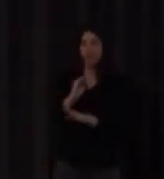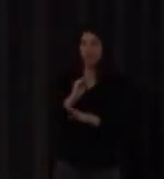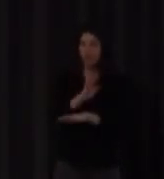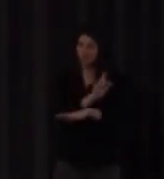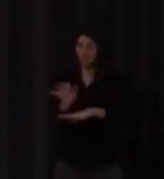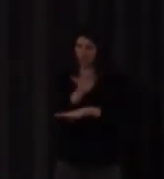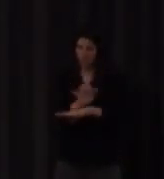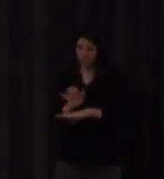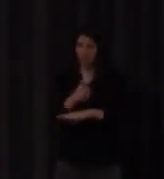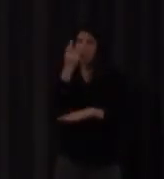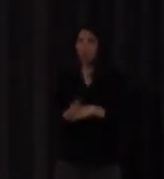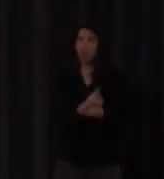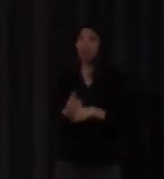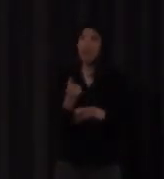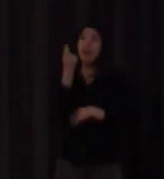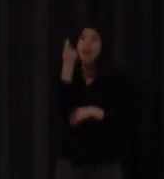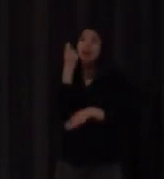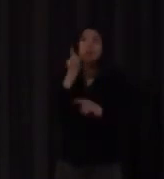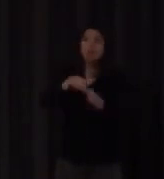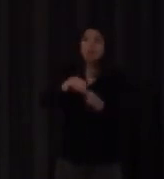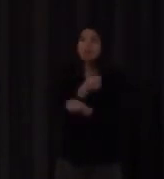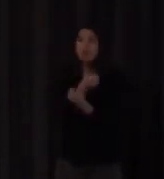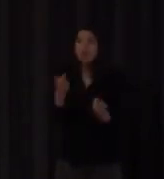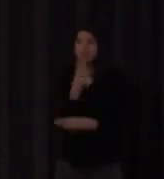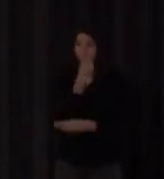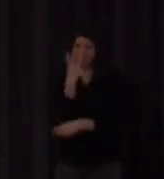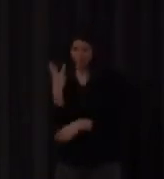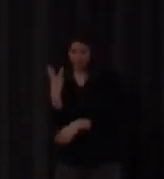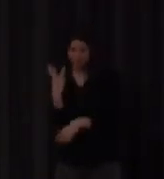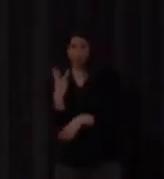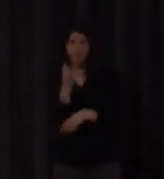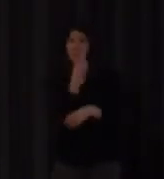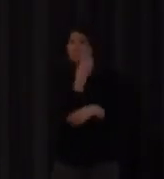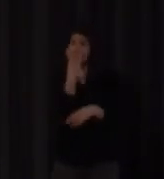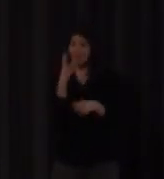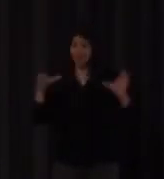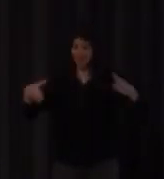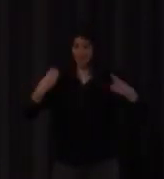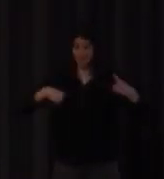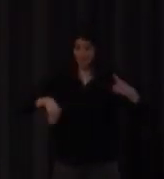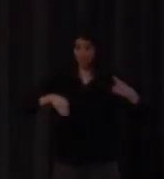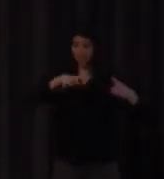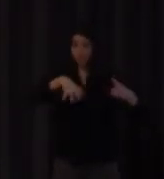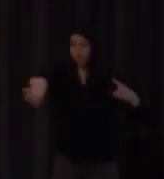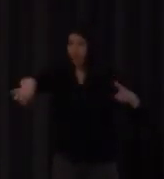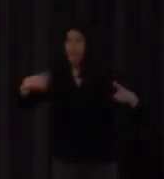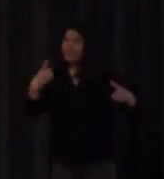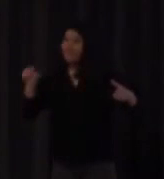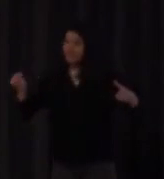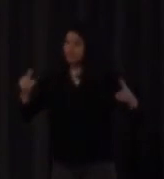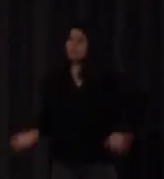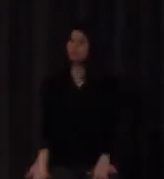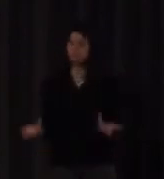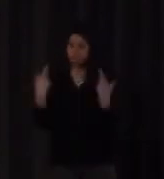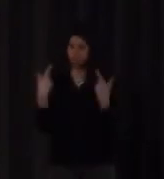alumnos que lo han que han participado en esta experiencia 16 han concluido con una elevada destreza en la